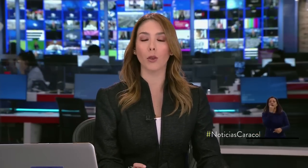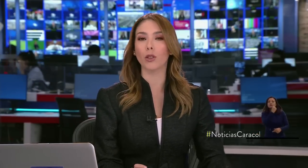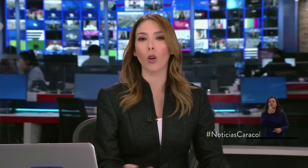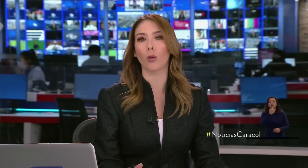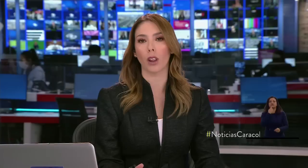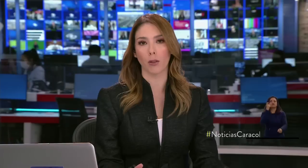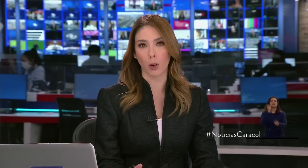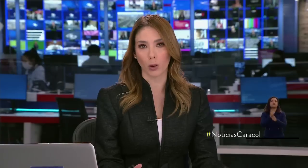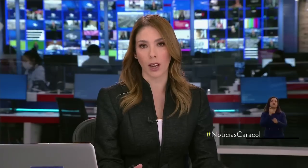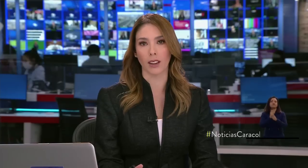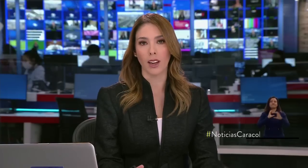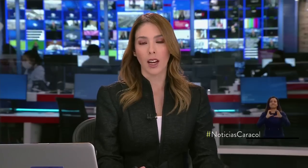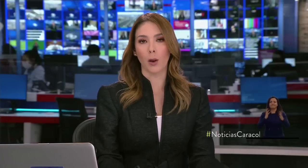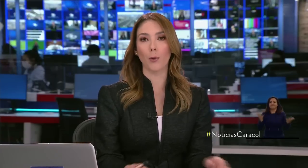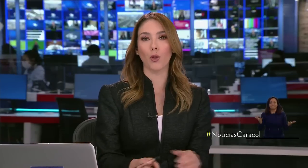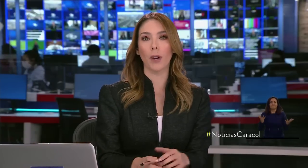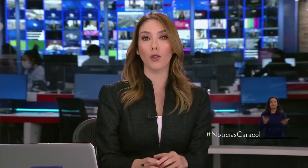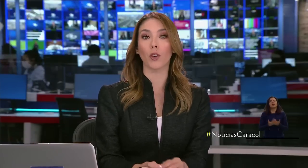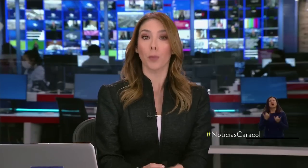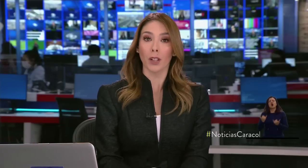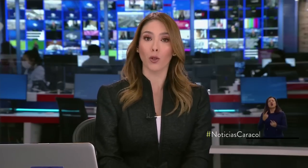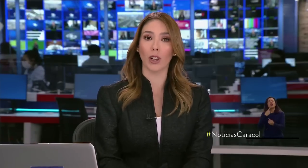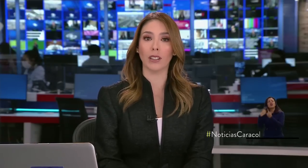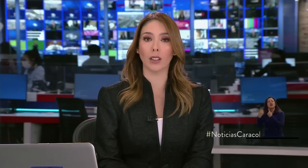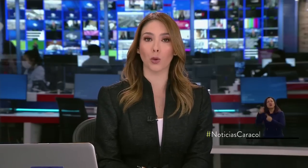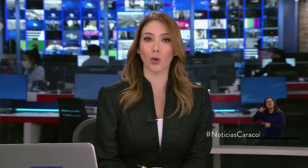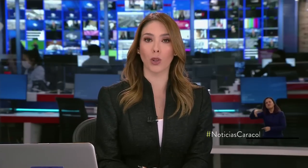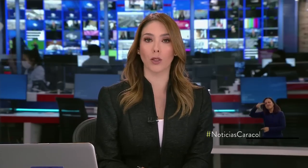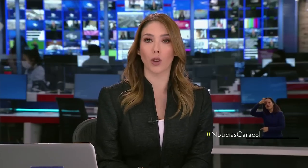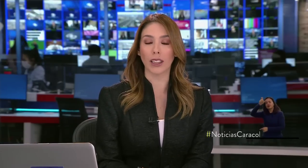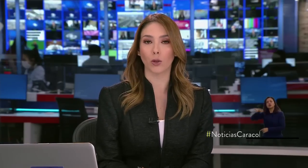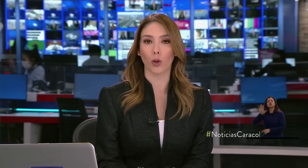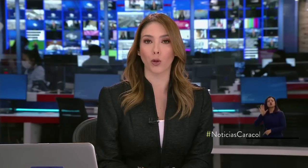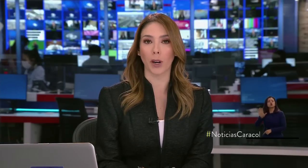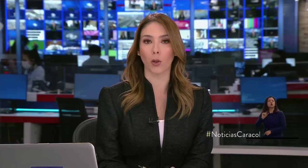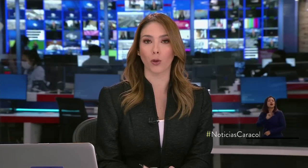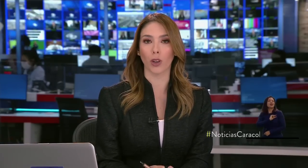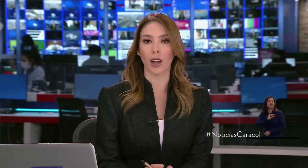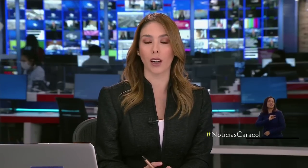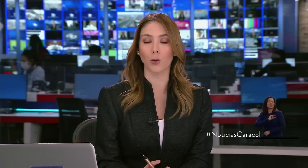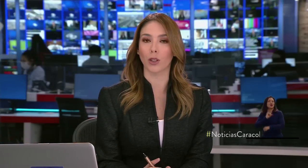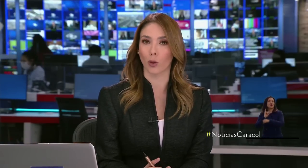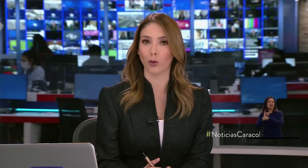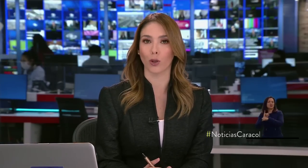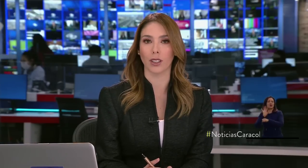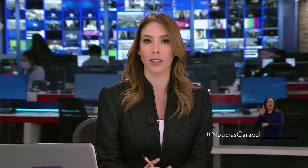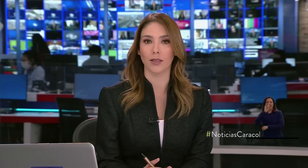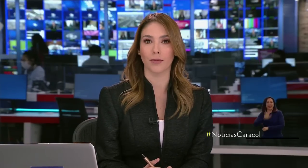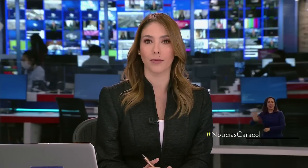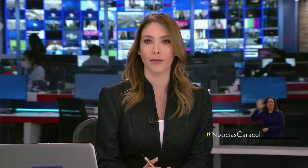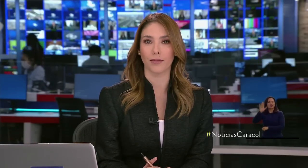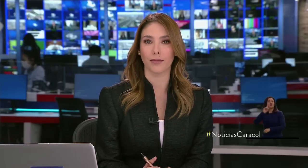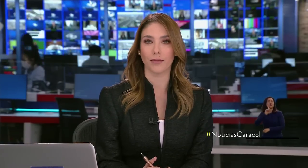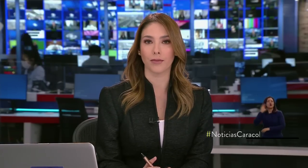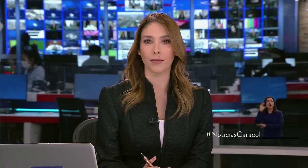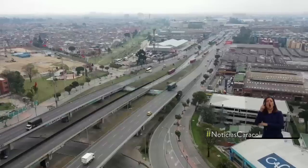se ha convertido en toda una dificultad. Hablamos con varios expertos del Instituto Nacional de Sordos para conocer algunas soluciones.